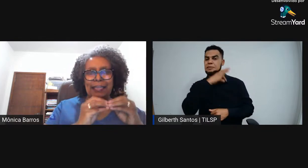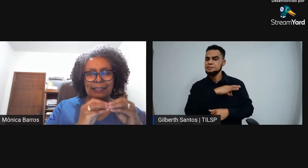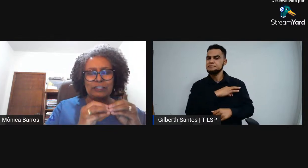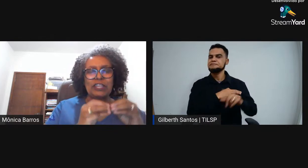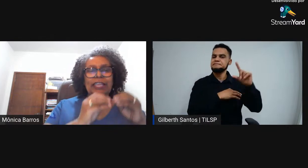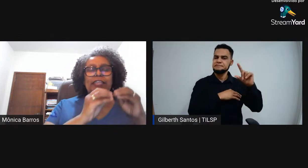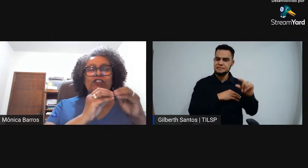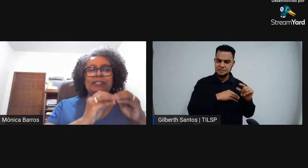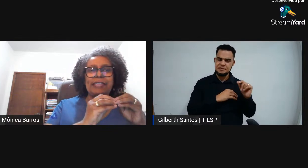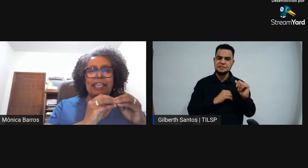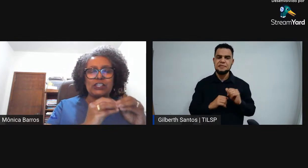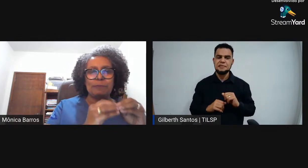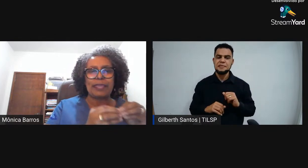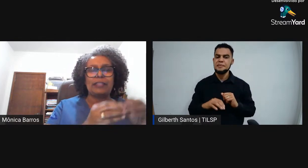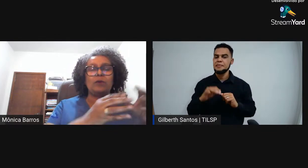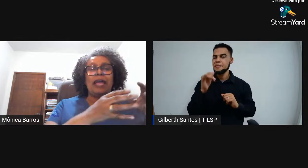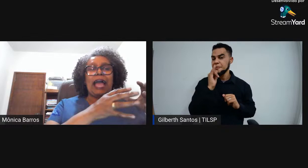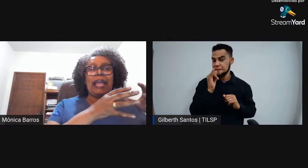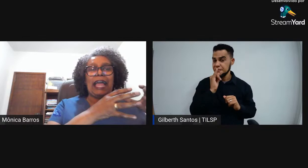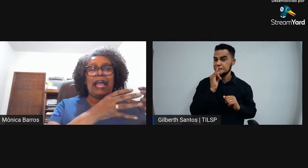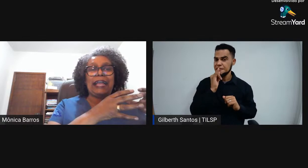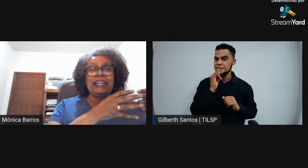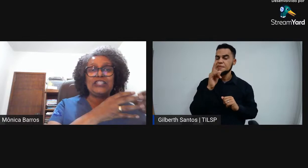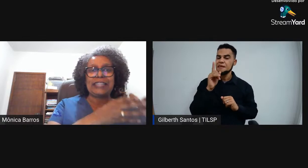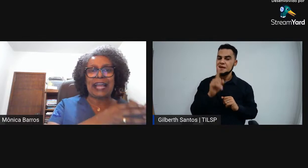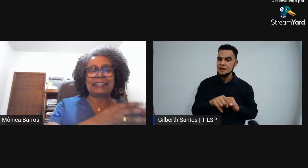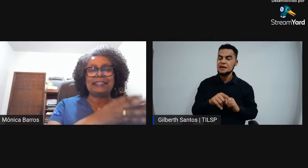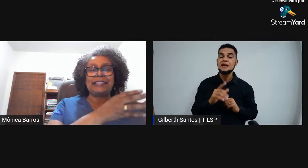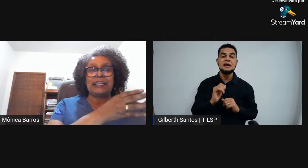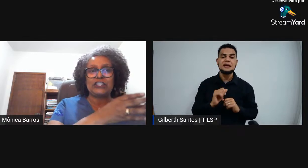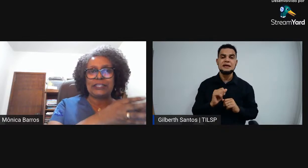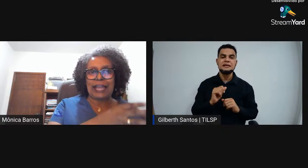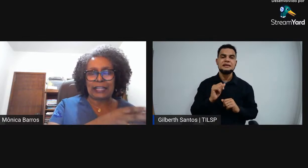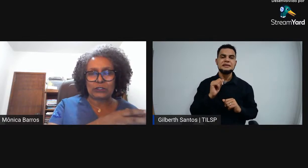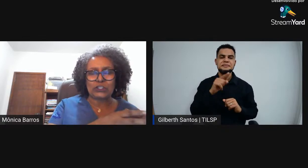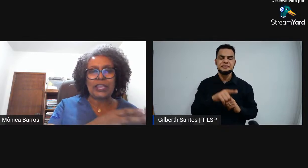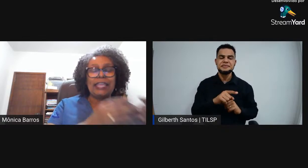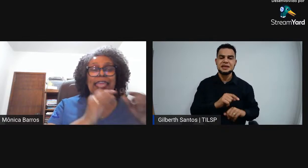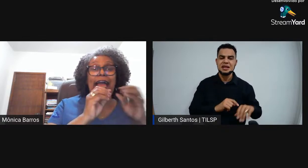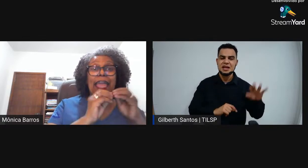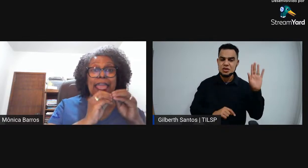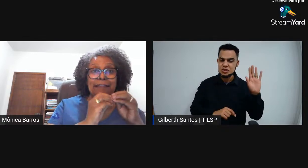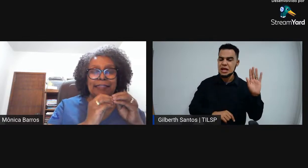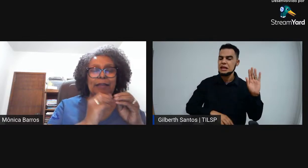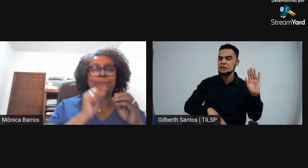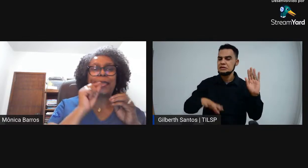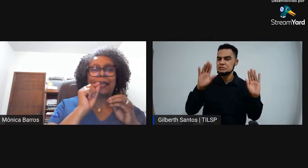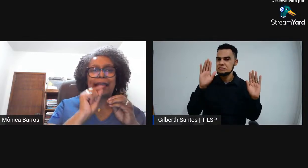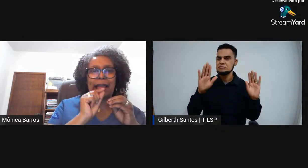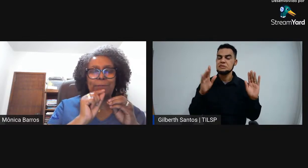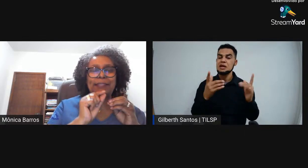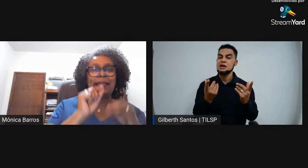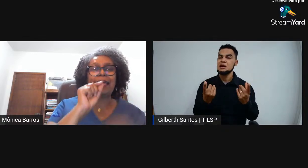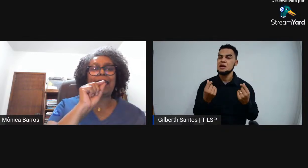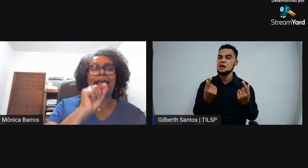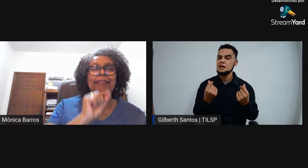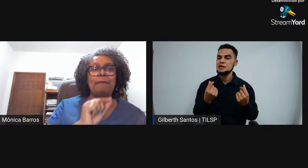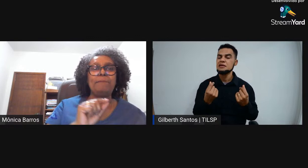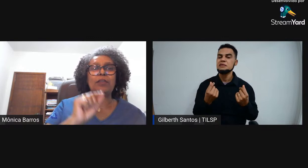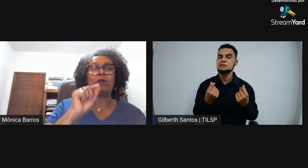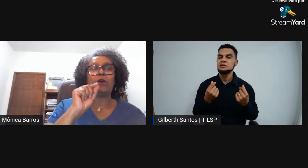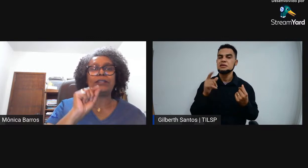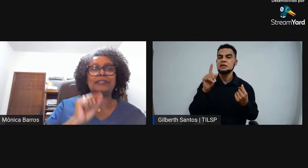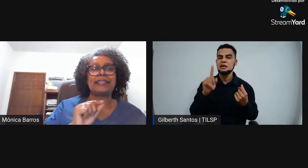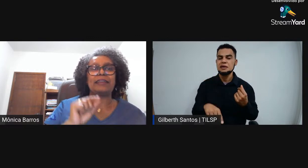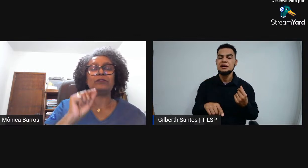aquelas que dizem respeito a candidatas e candidatos que a renda per capita é